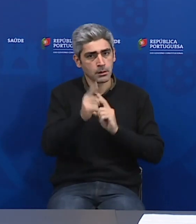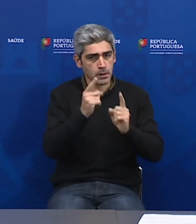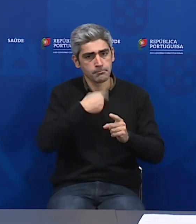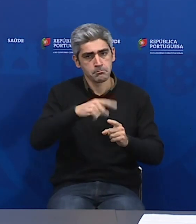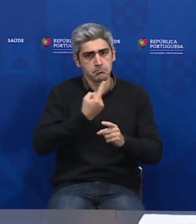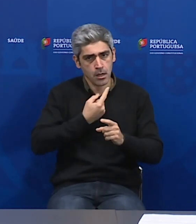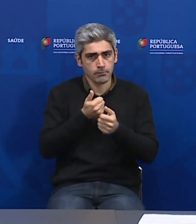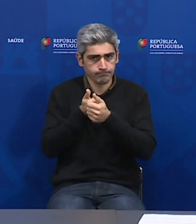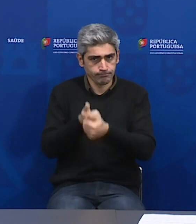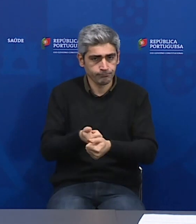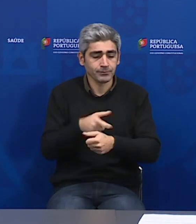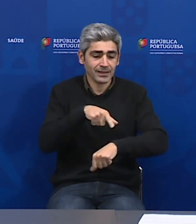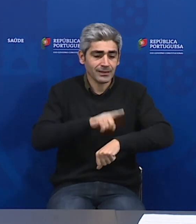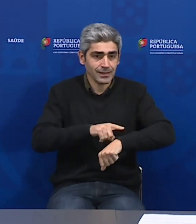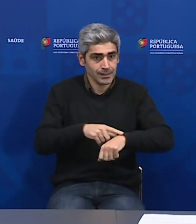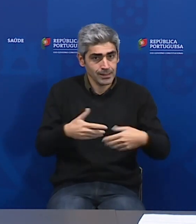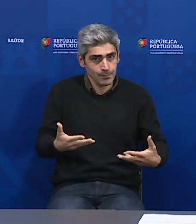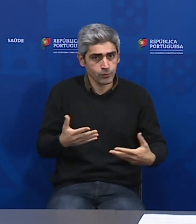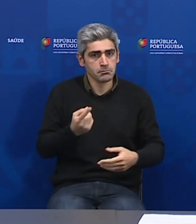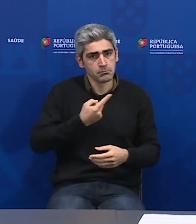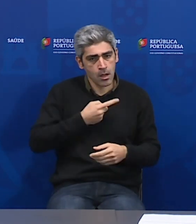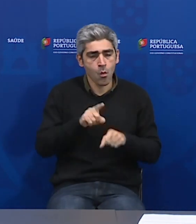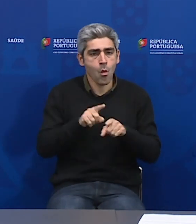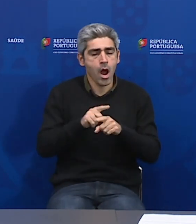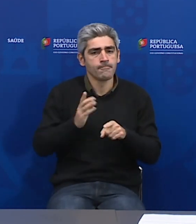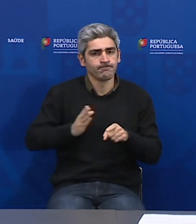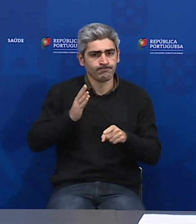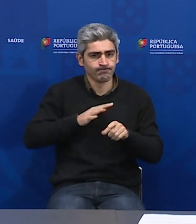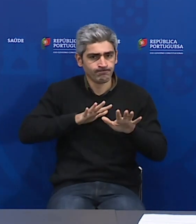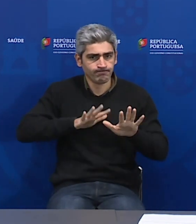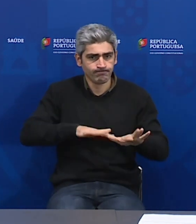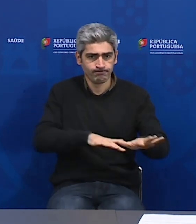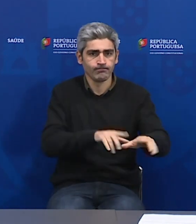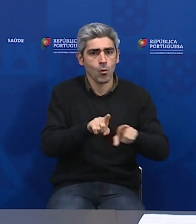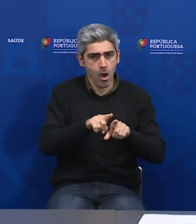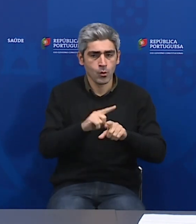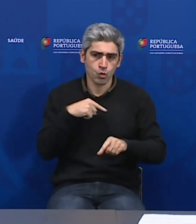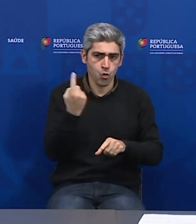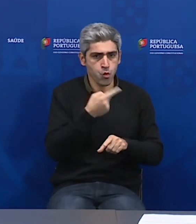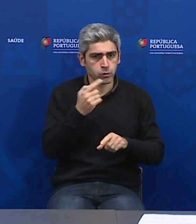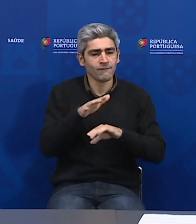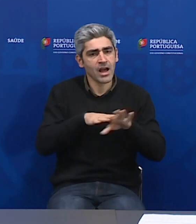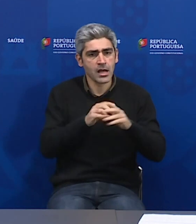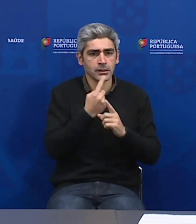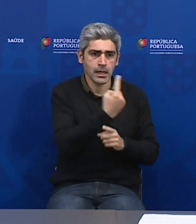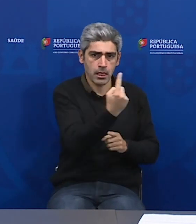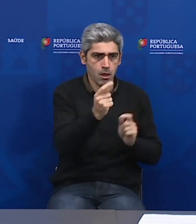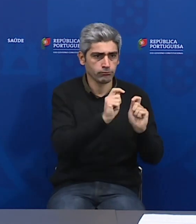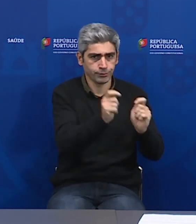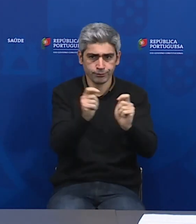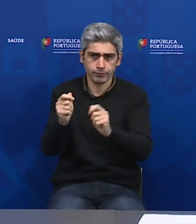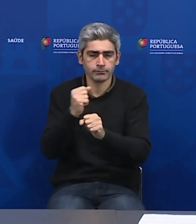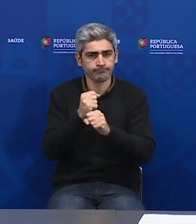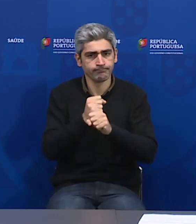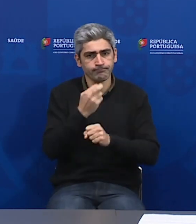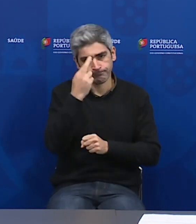Este é, portanto, o tempo de cerrarmos fileiras, de cada um continuar a fazer a sua parte, porque,